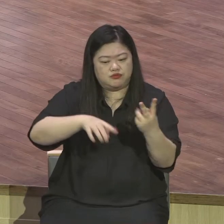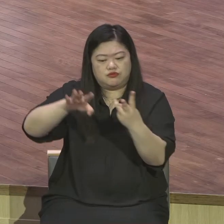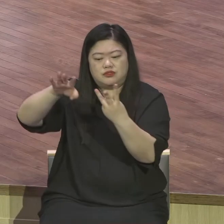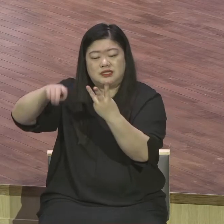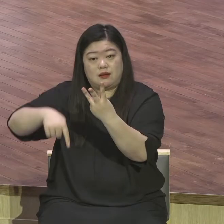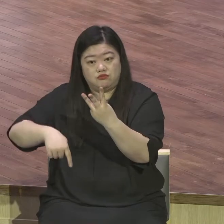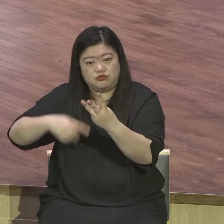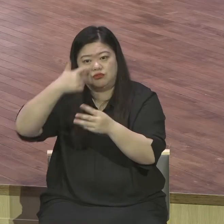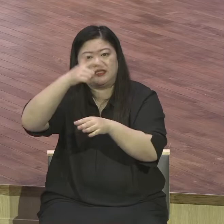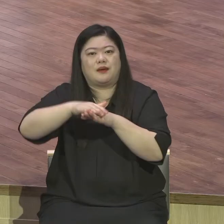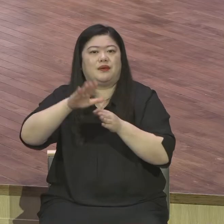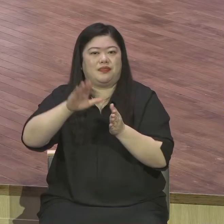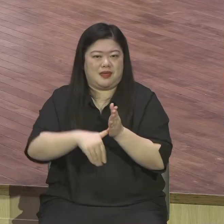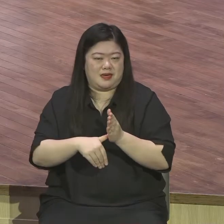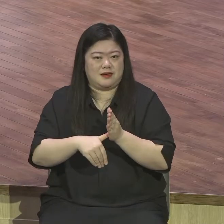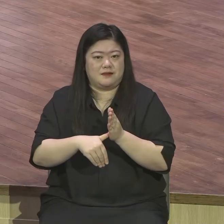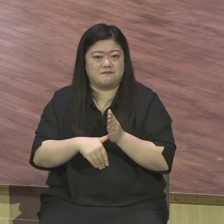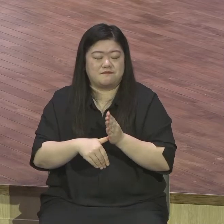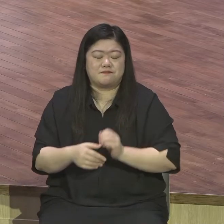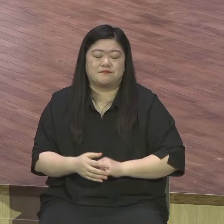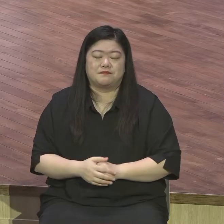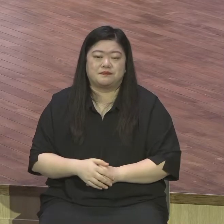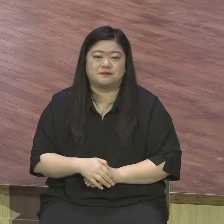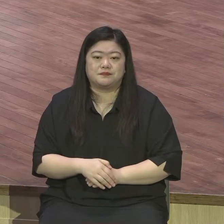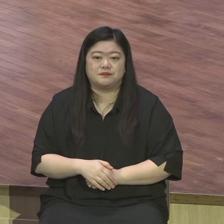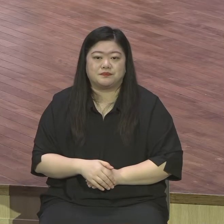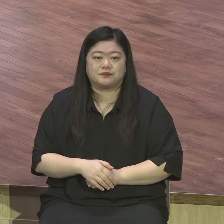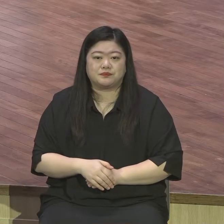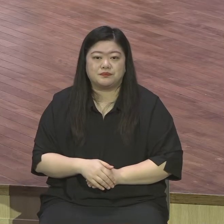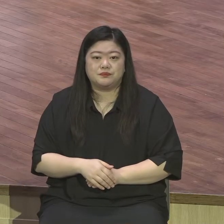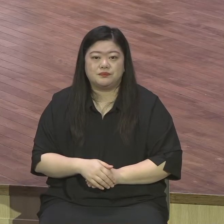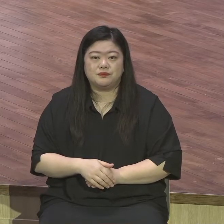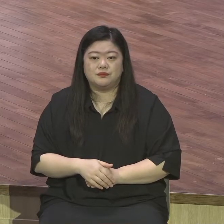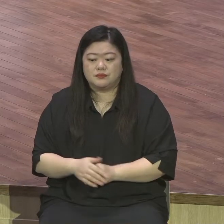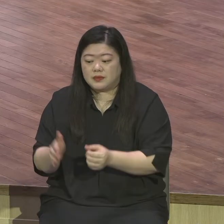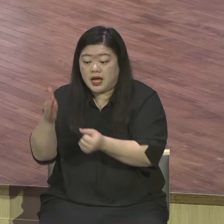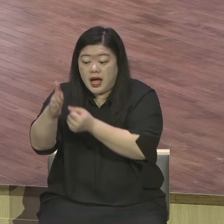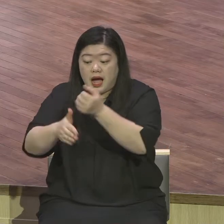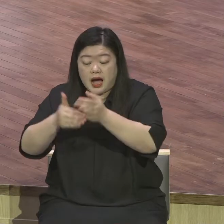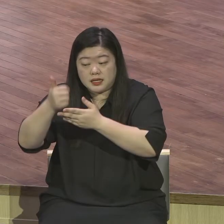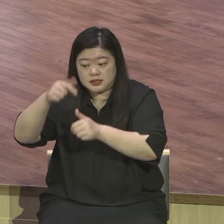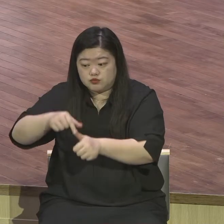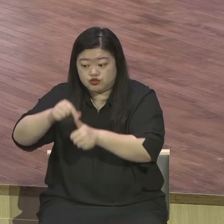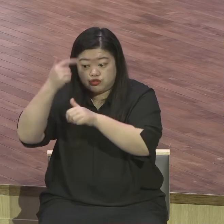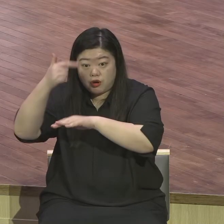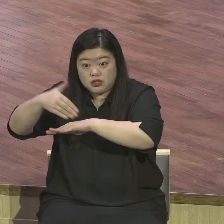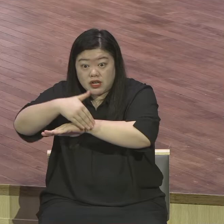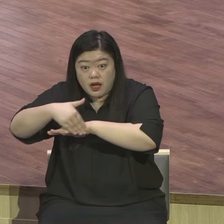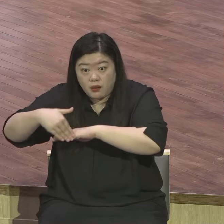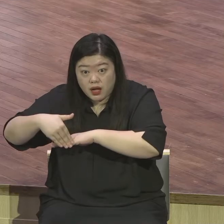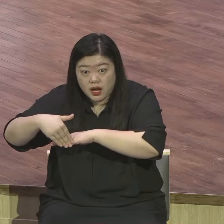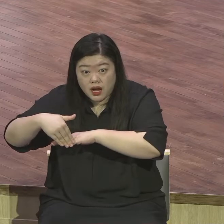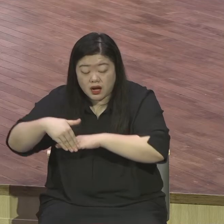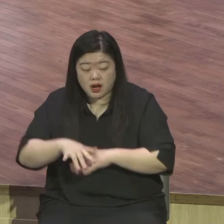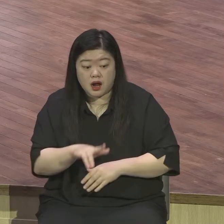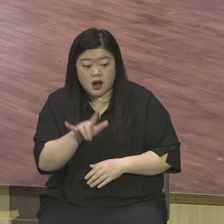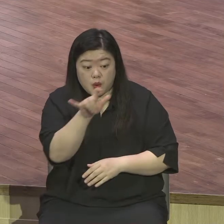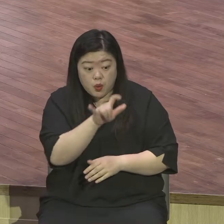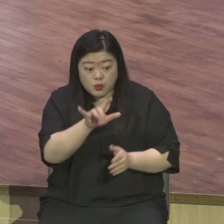생명 살리는 하나님의 구원 교획 교획은 코로나19가 있다랄지라도 우리는 멈출 수는 없는